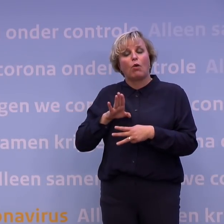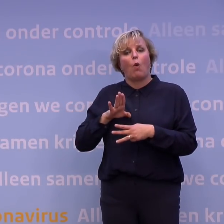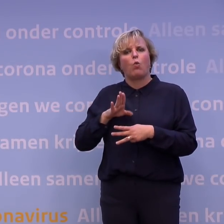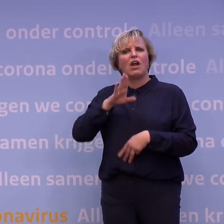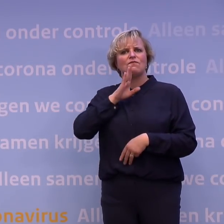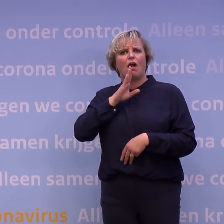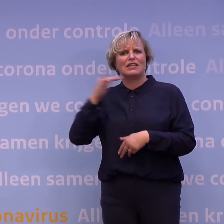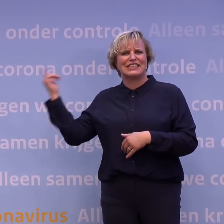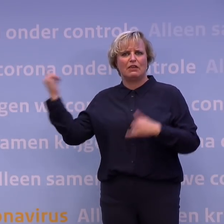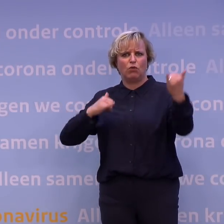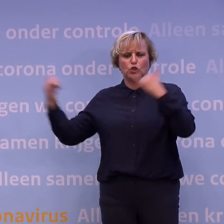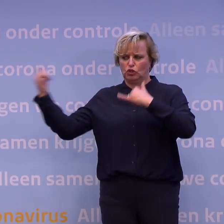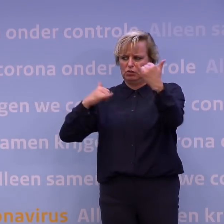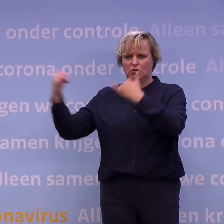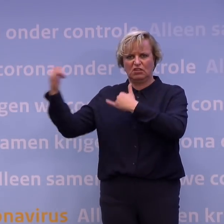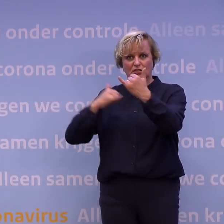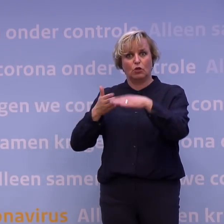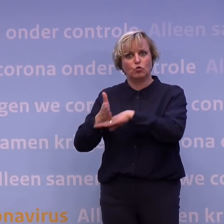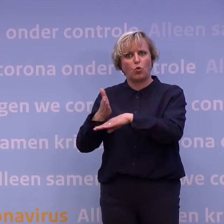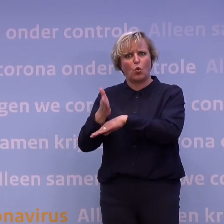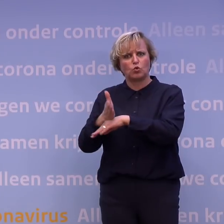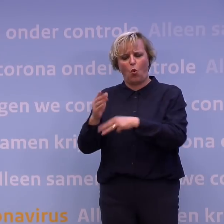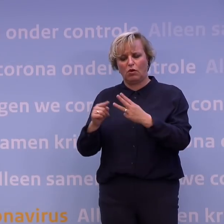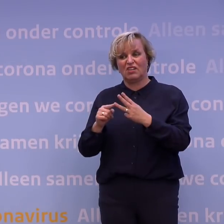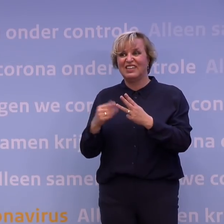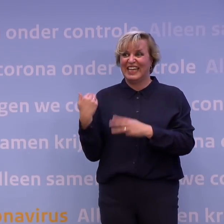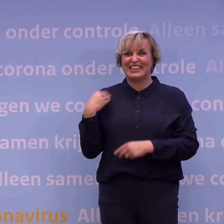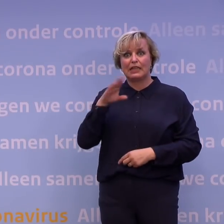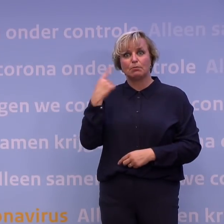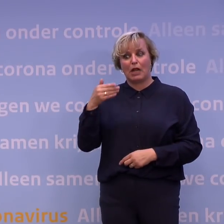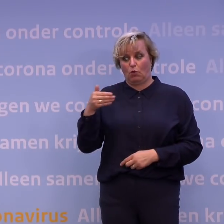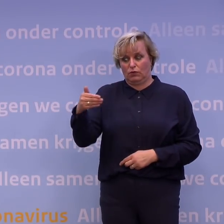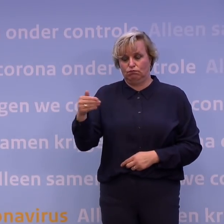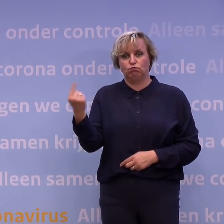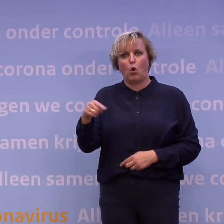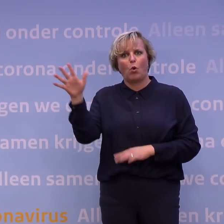vakantievluchten uit de risicogebieden. We hebben het net over de herfstvakantie die er weer aankomt.